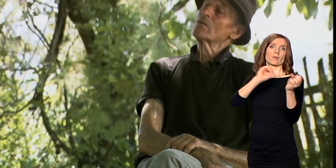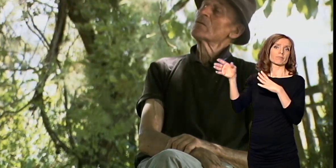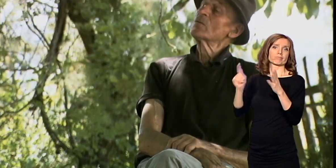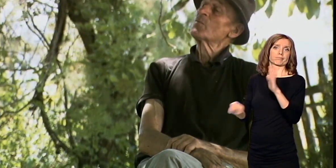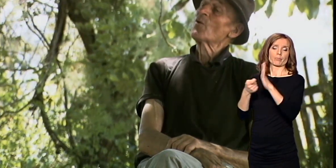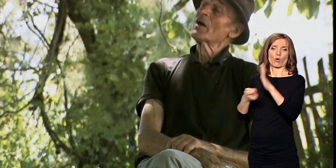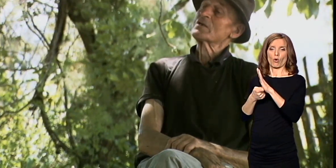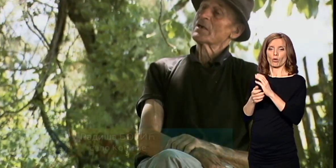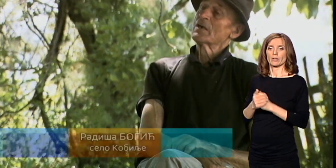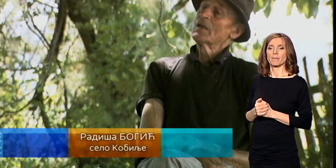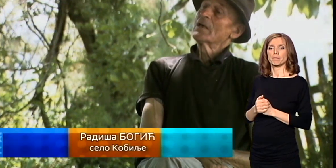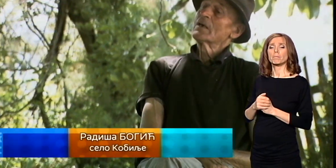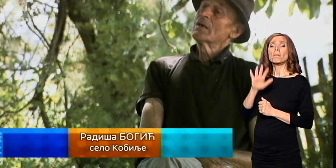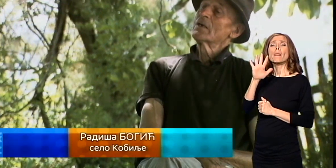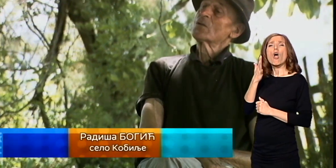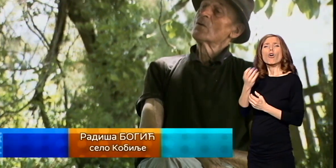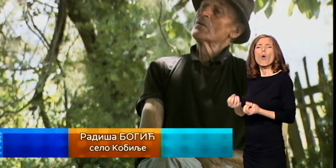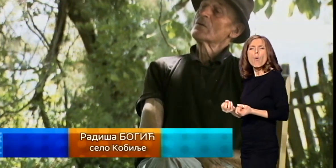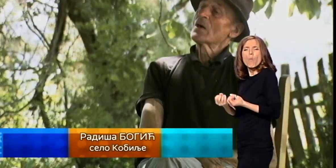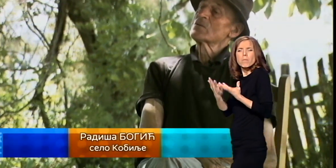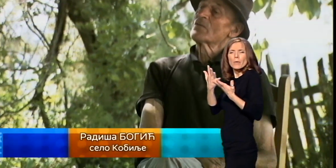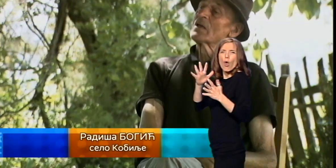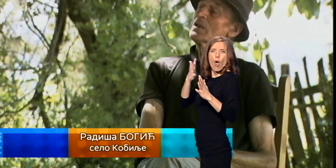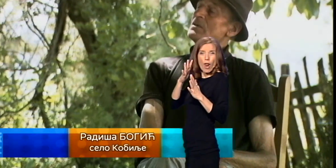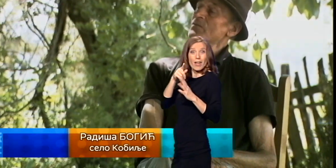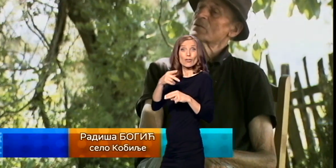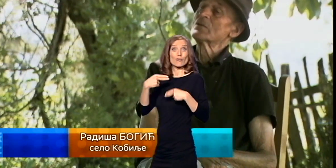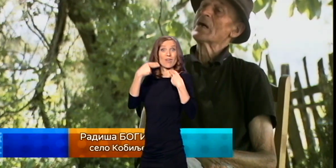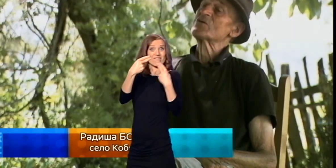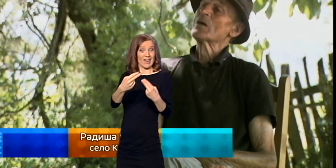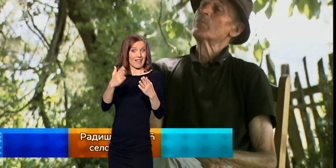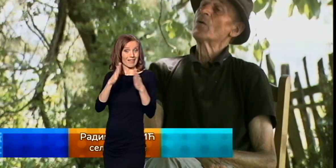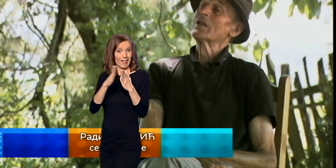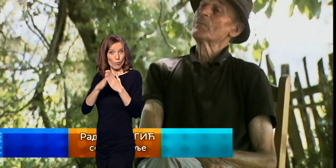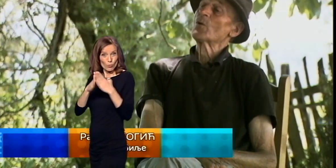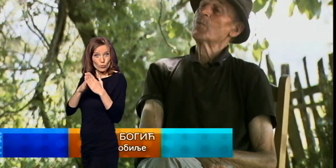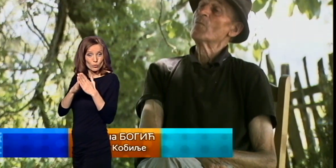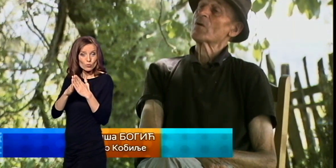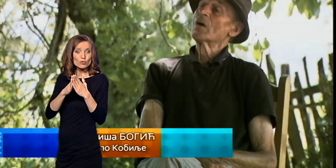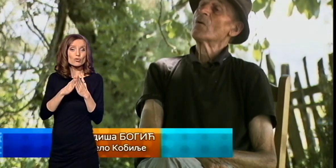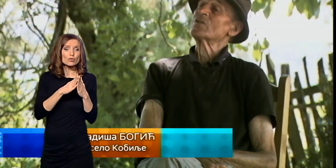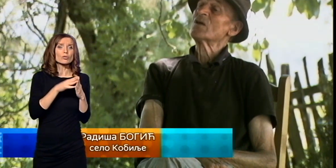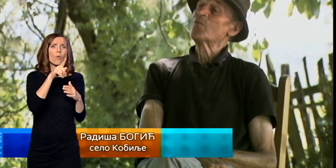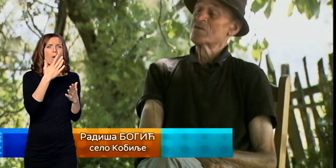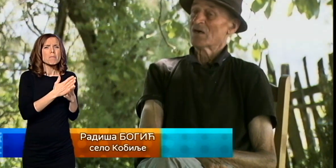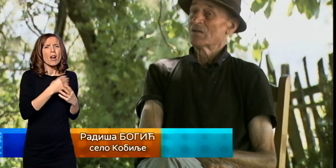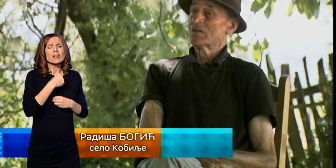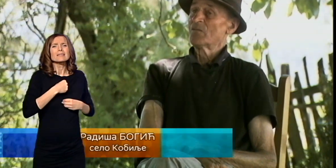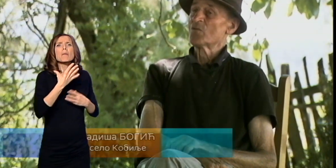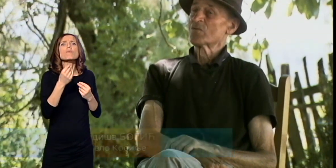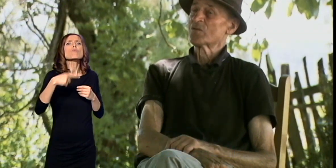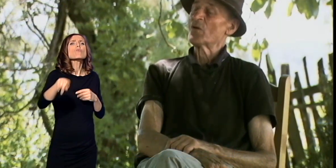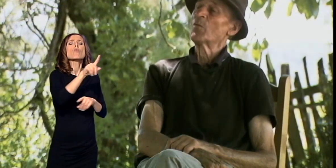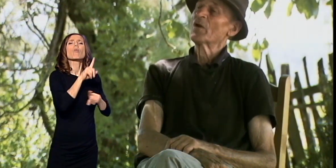negde u proleće i to, kad se vratili, najviše je onda bilo pomor od tifuza.